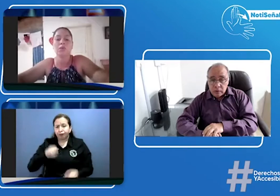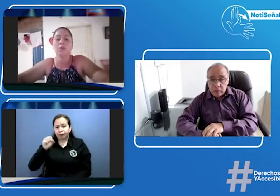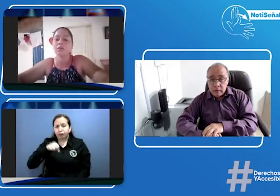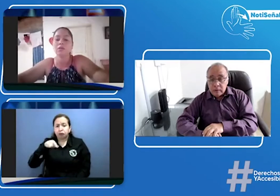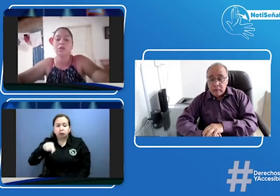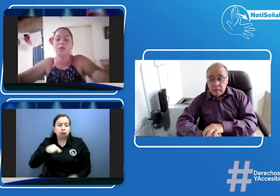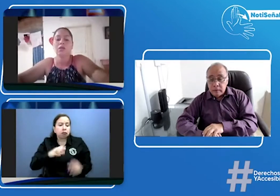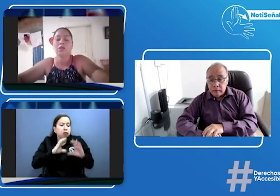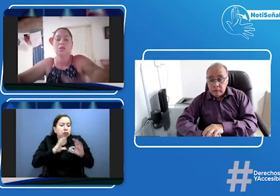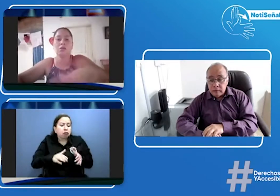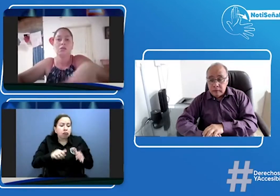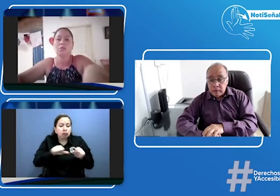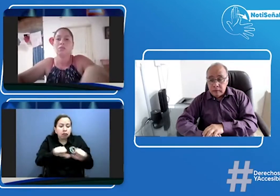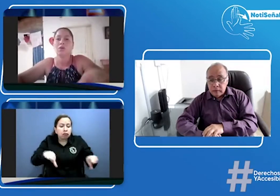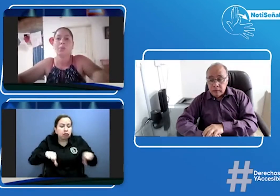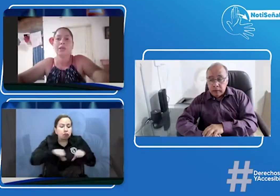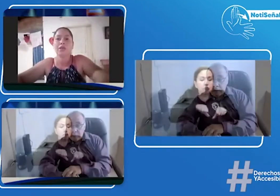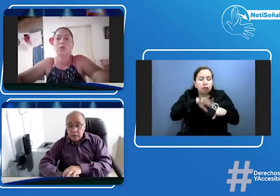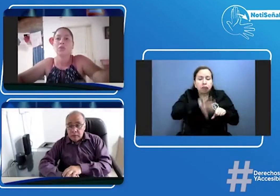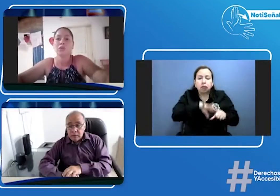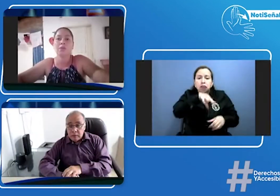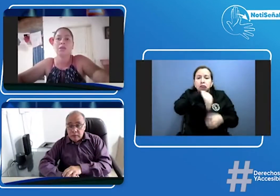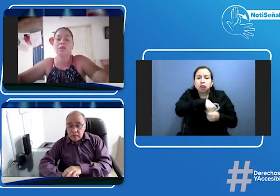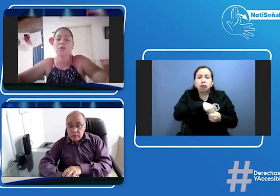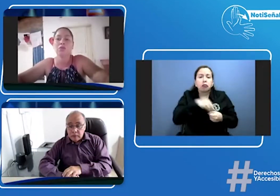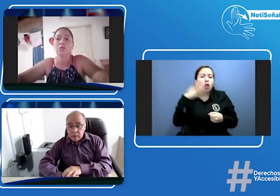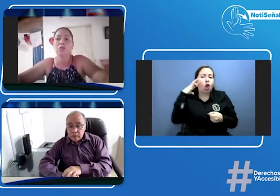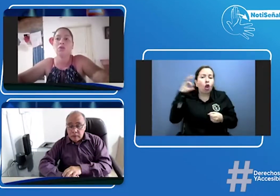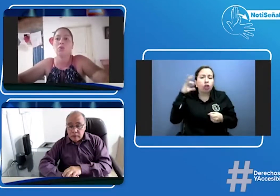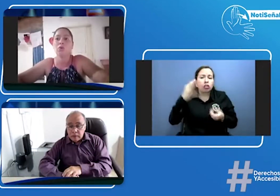y comparte con los demás niños los